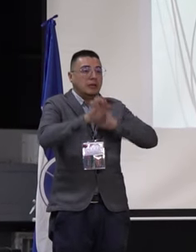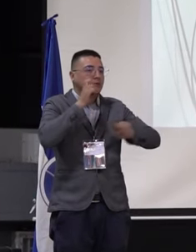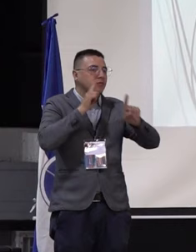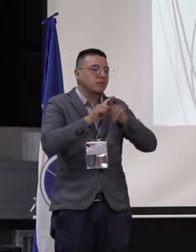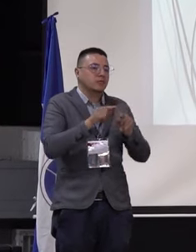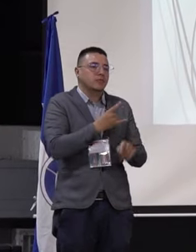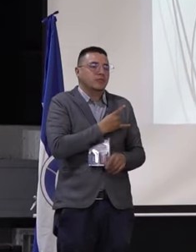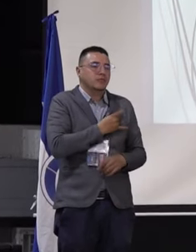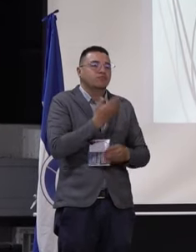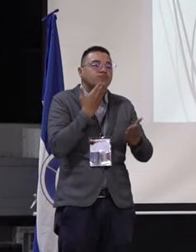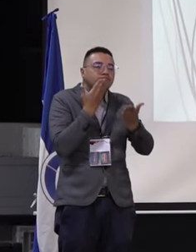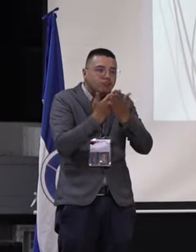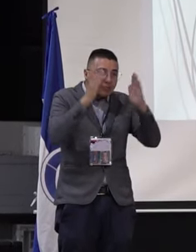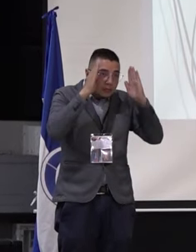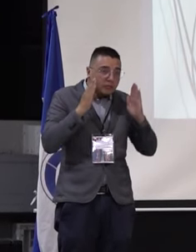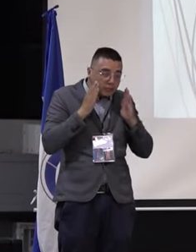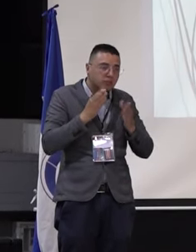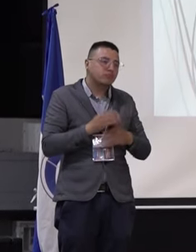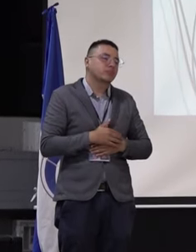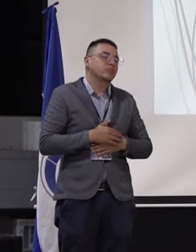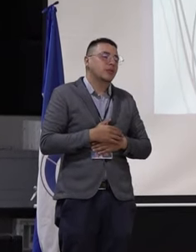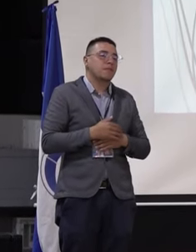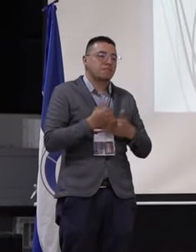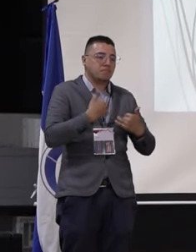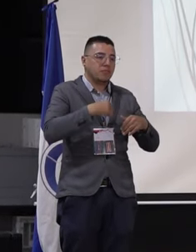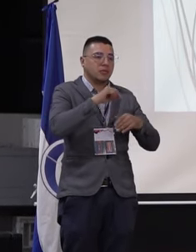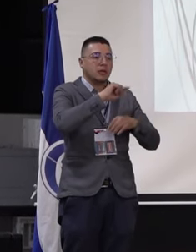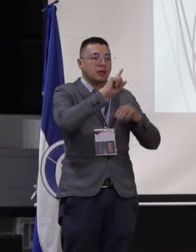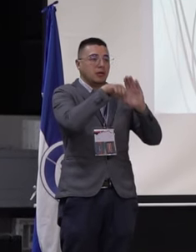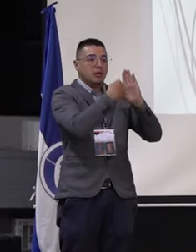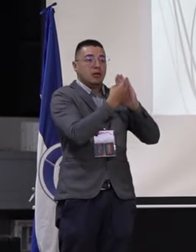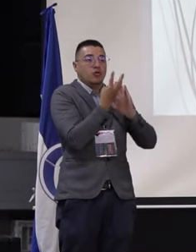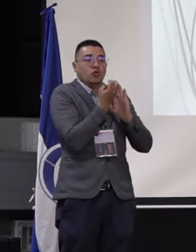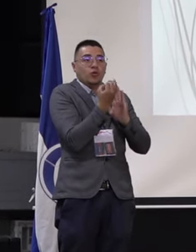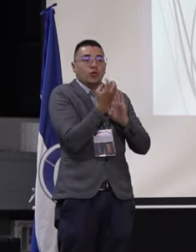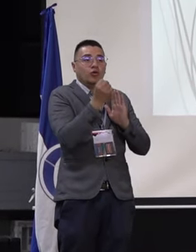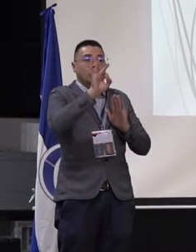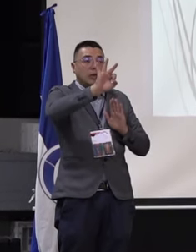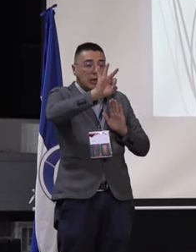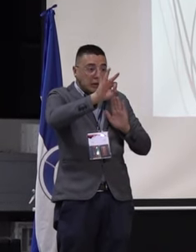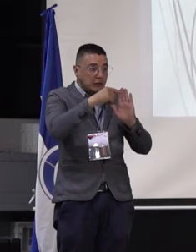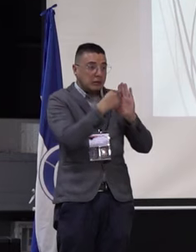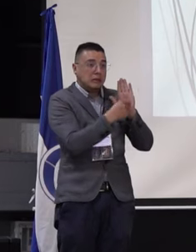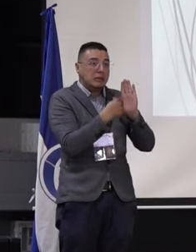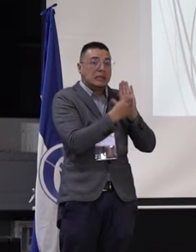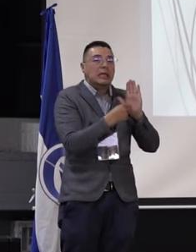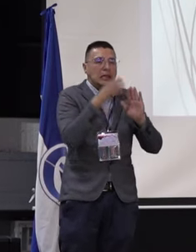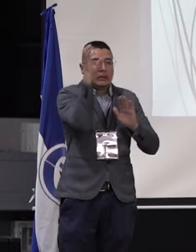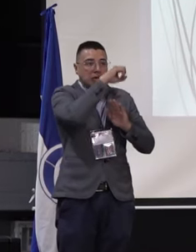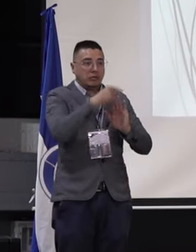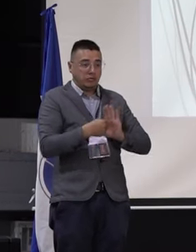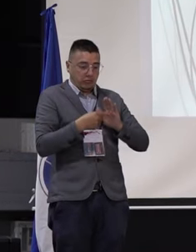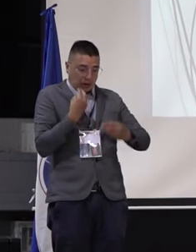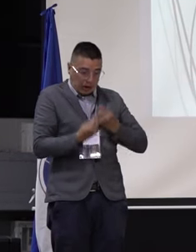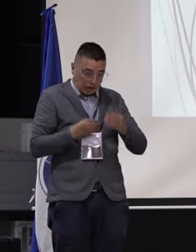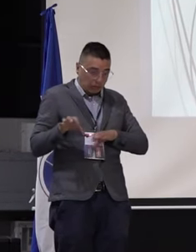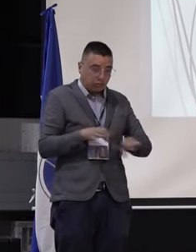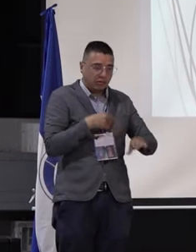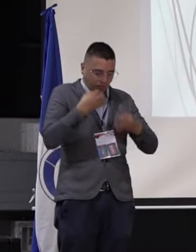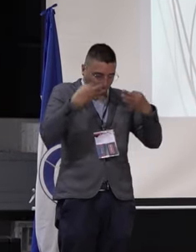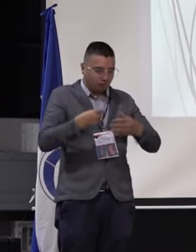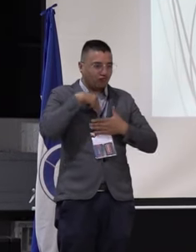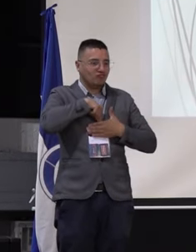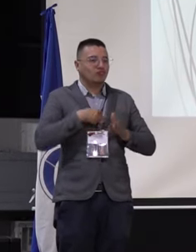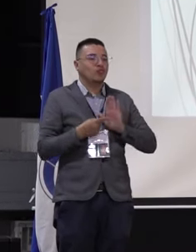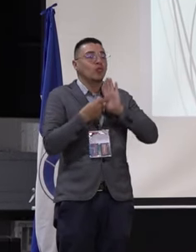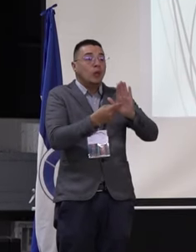universidad. Muchísimas gracias y pues bueno, somos la lista tres, porque lo que hacemos muestra lo que somos. Todo lo que hacemos en cada uno